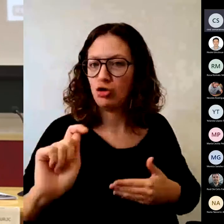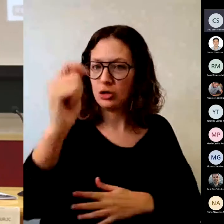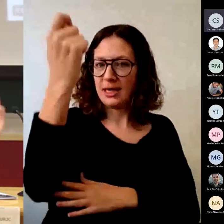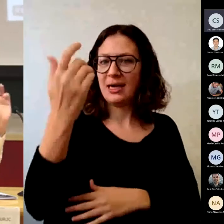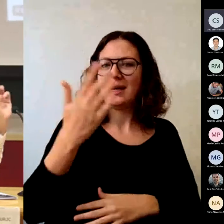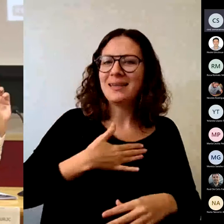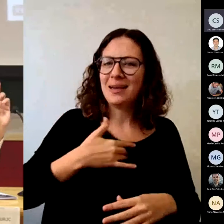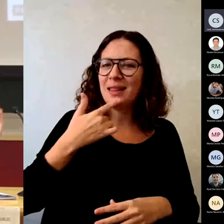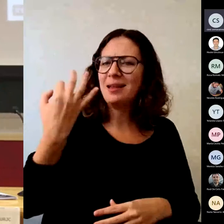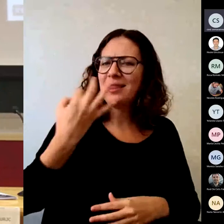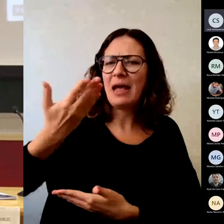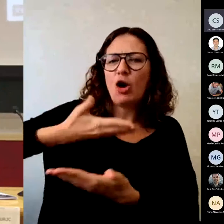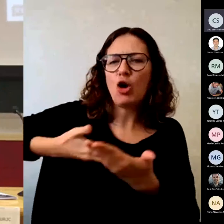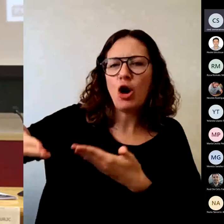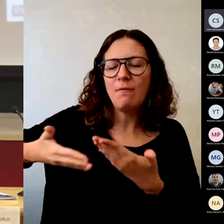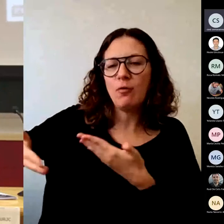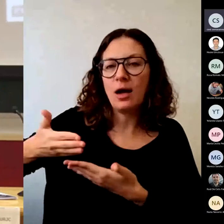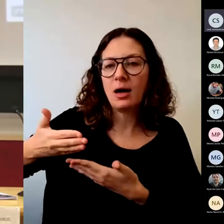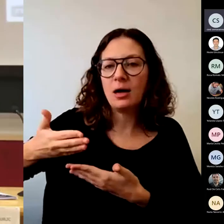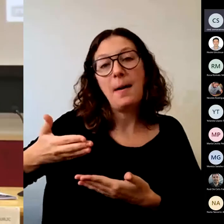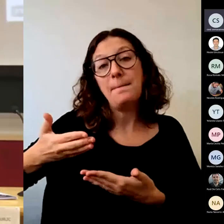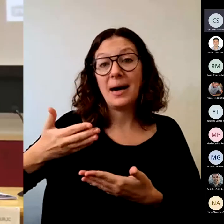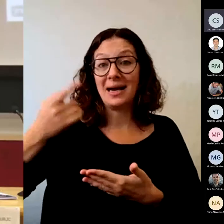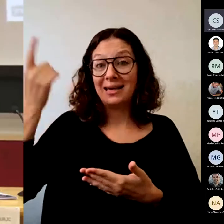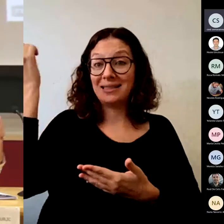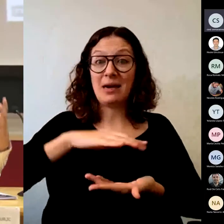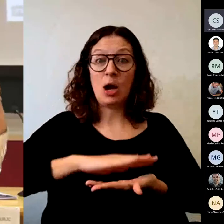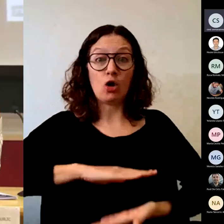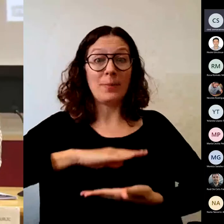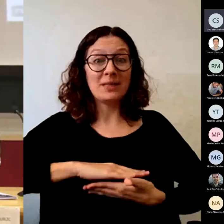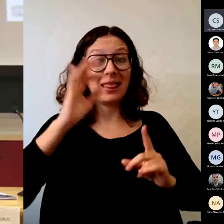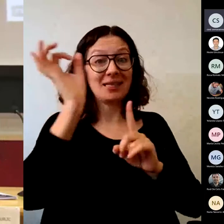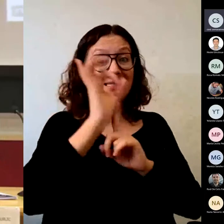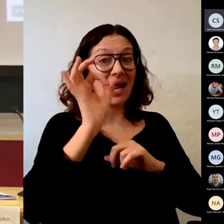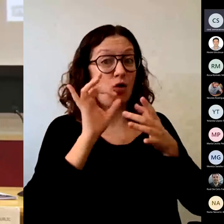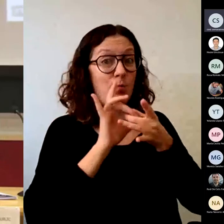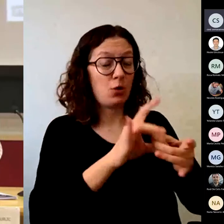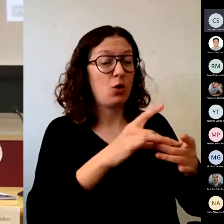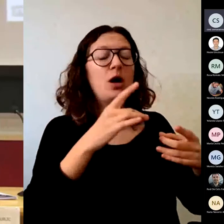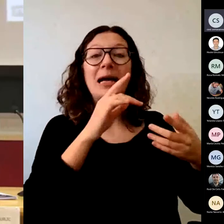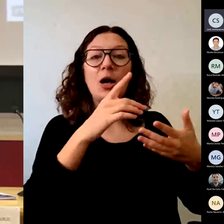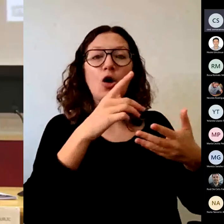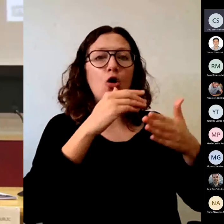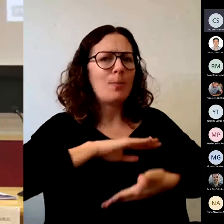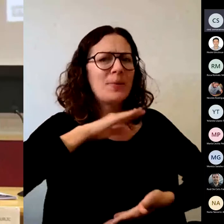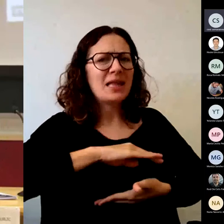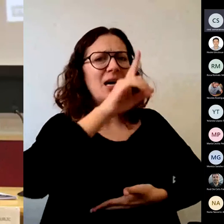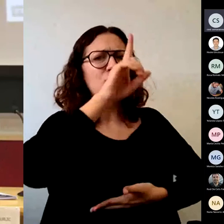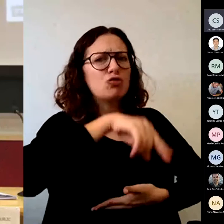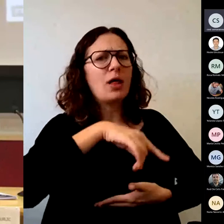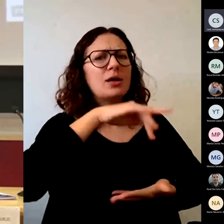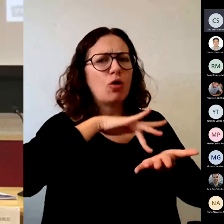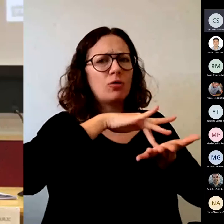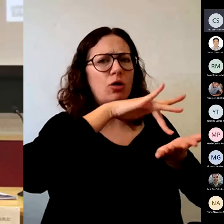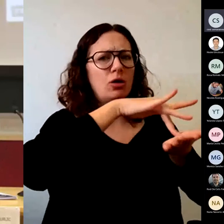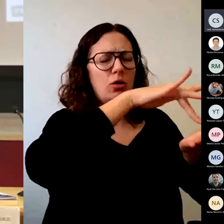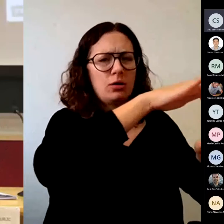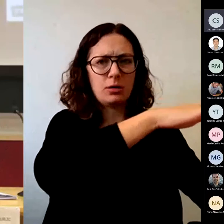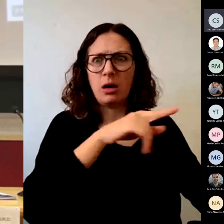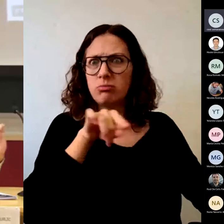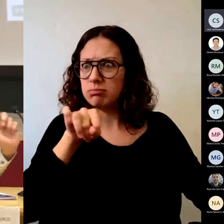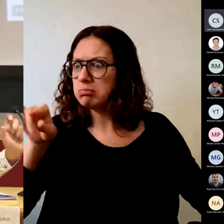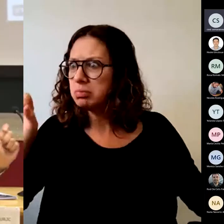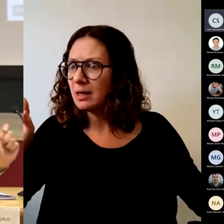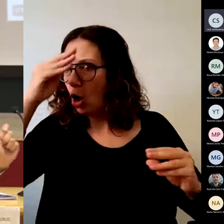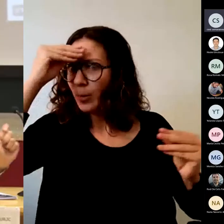para saber que no nos olvidamos de trabajar ninguna de esas competencias porque todos como hemos dicho antes competencias específicas las tenemos muy